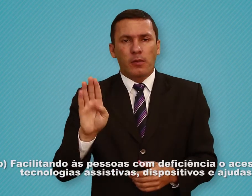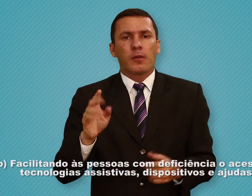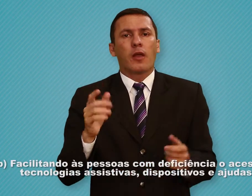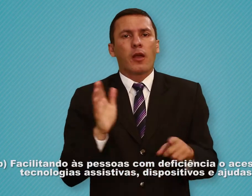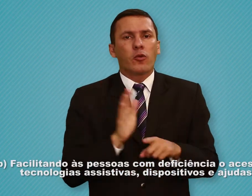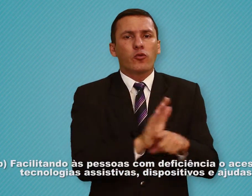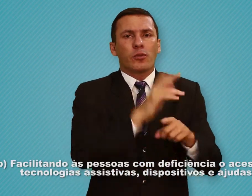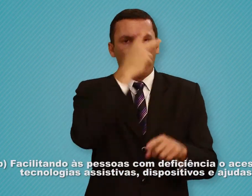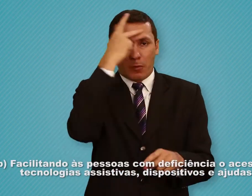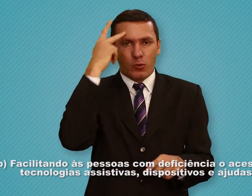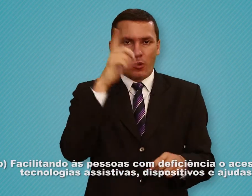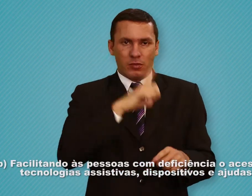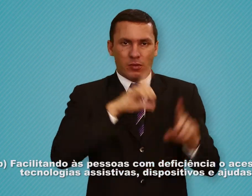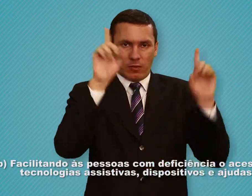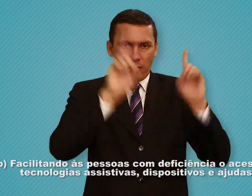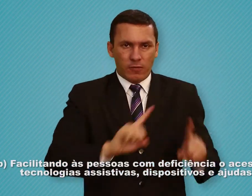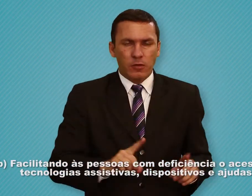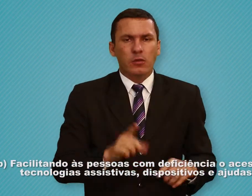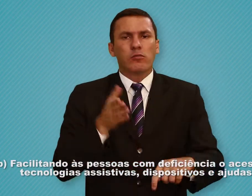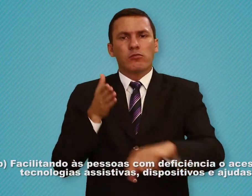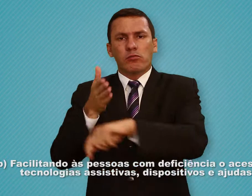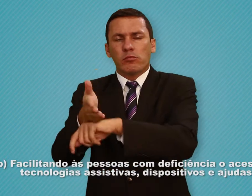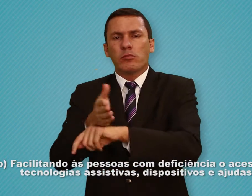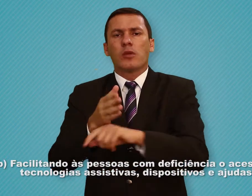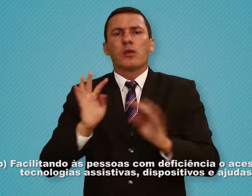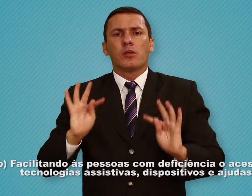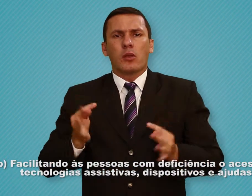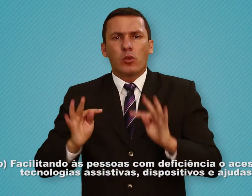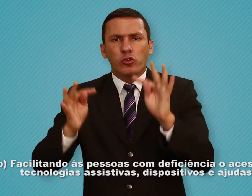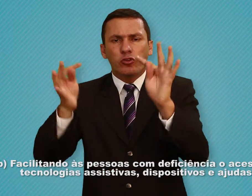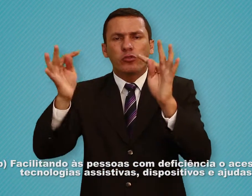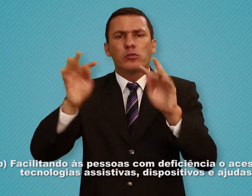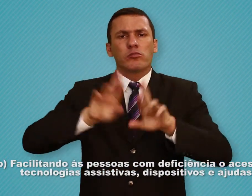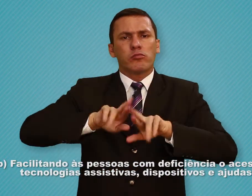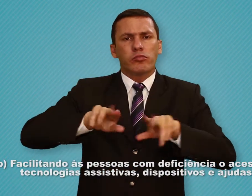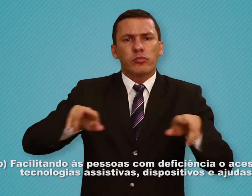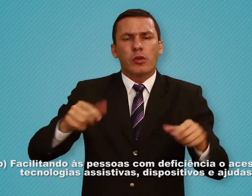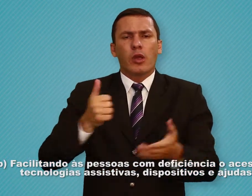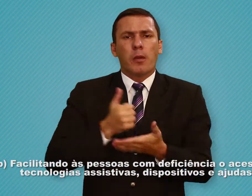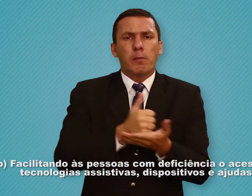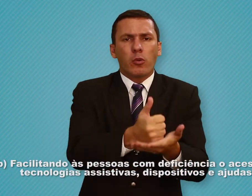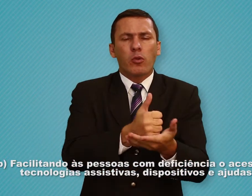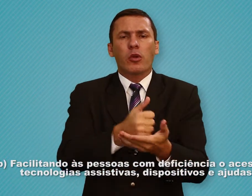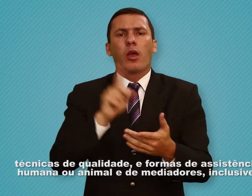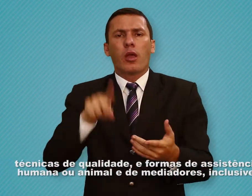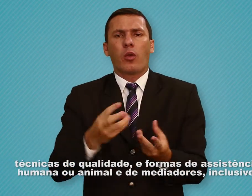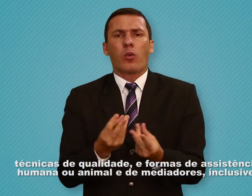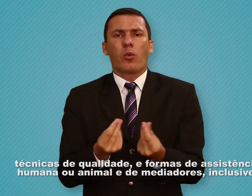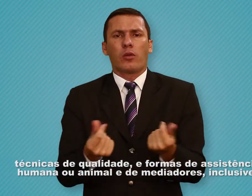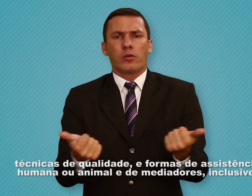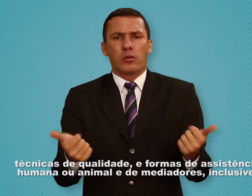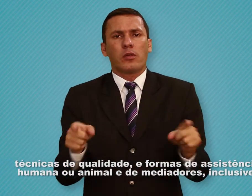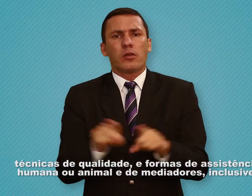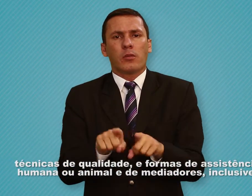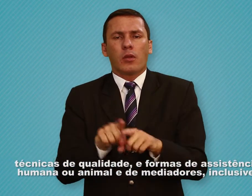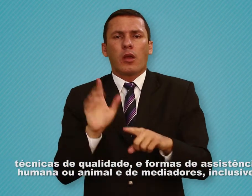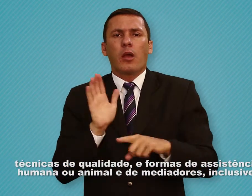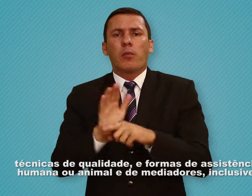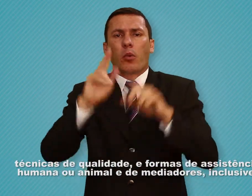Facilitando às pessoas com deficiência o acesso a tecnologias assistivas, dispositivos e ajudas técnicas de qualidade e formas de